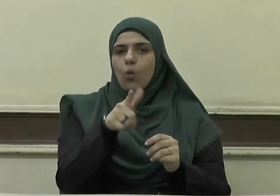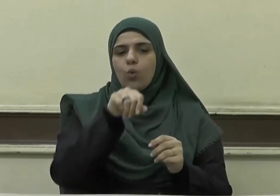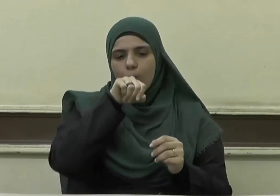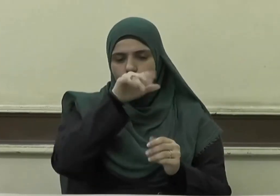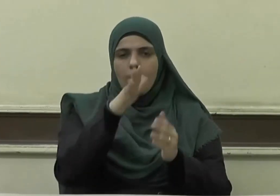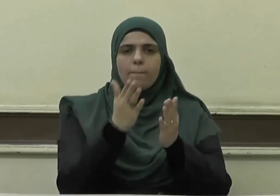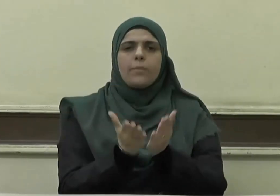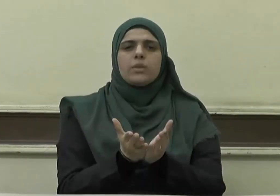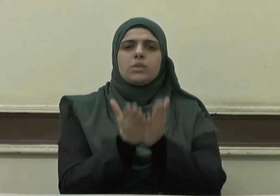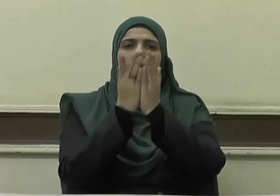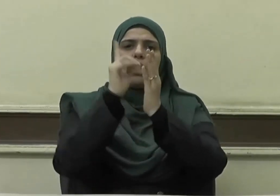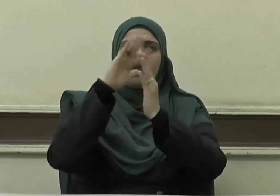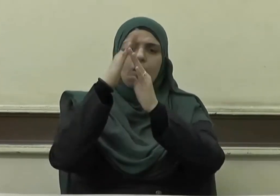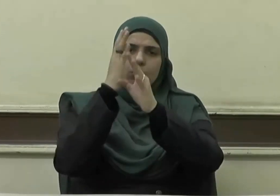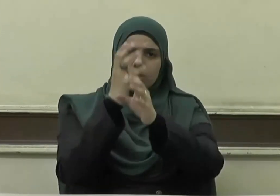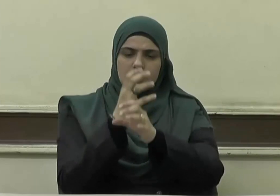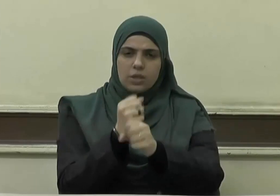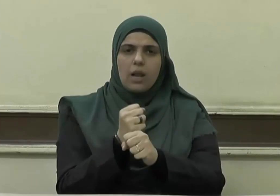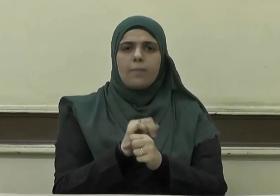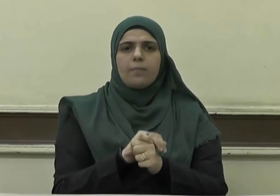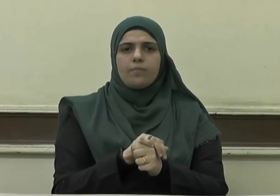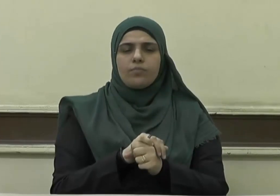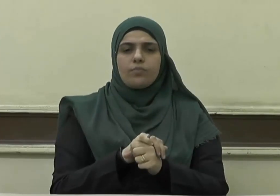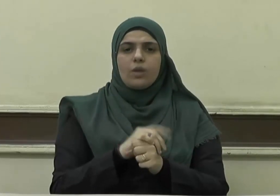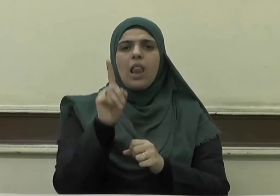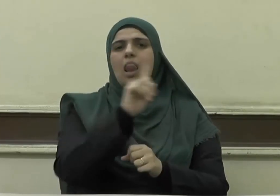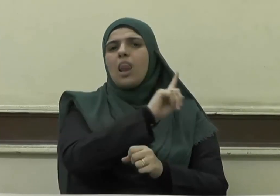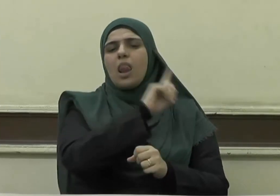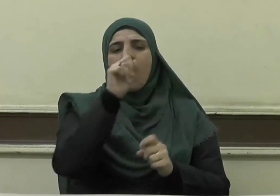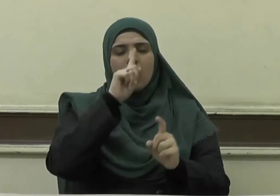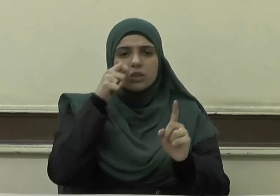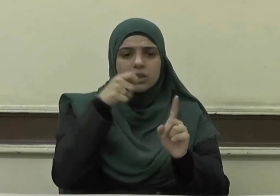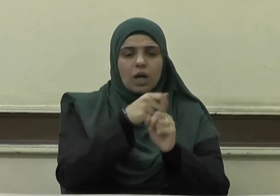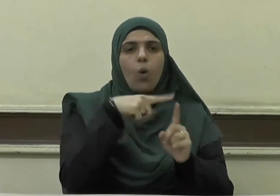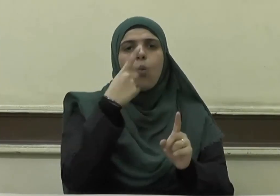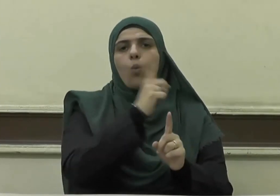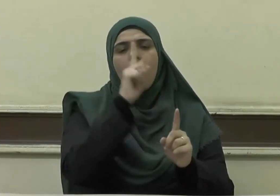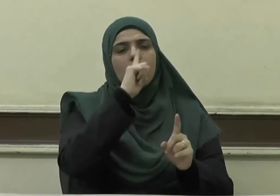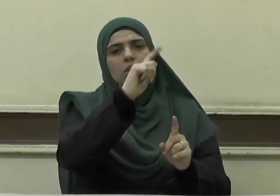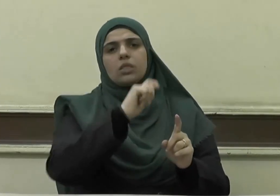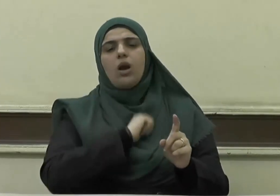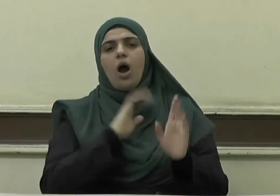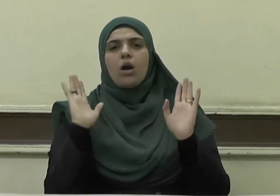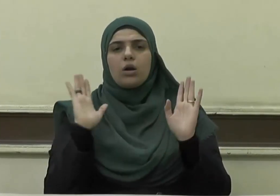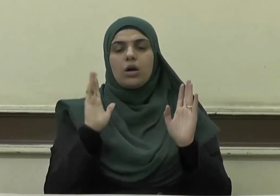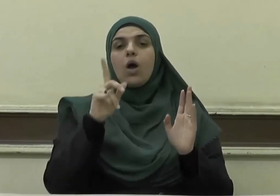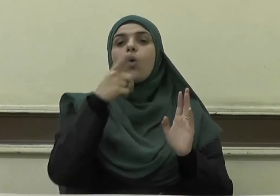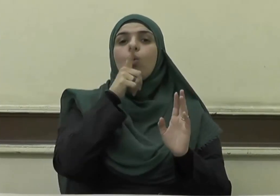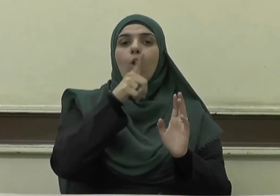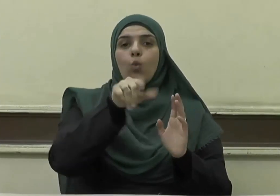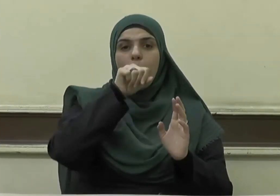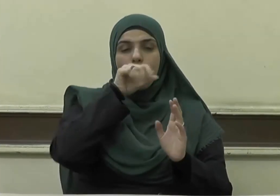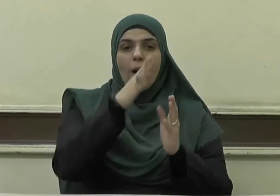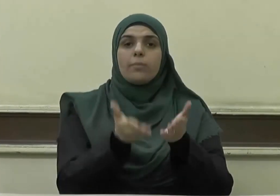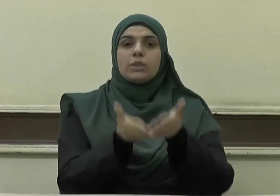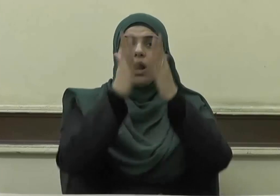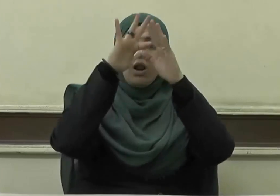الله عليه وسلم لا ضرر ولا ضرار ويقول صلى الله عليه وسلم